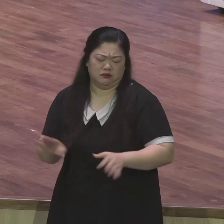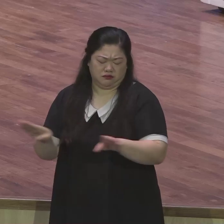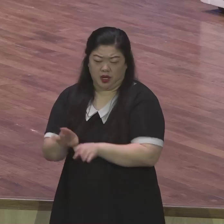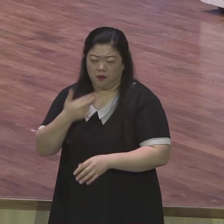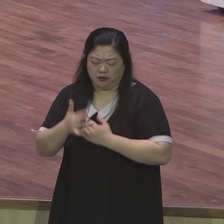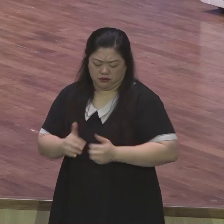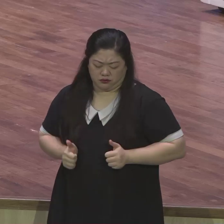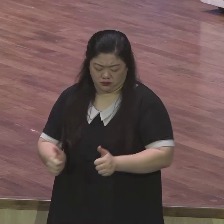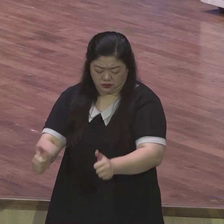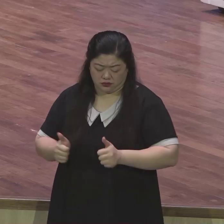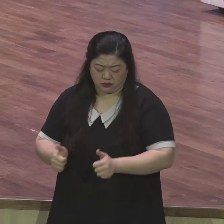제가 믿음이 좋은 줄 알았습니다